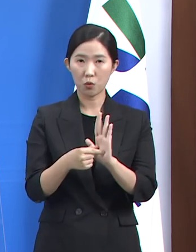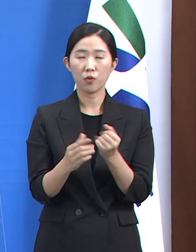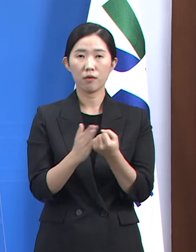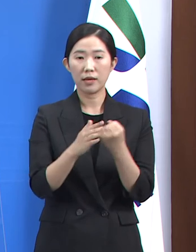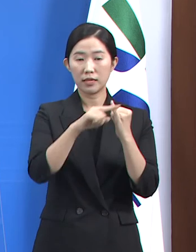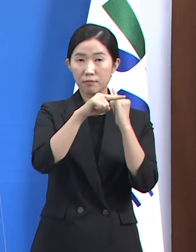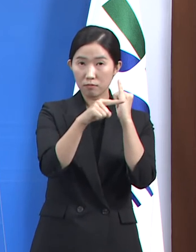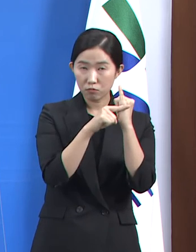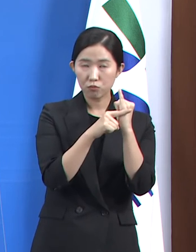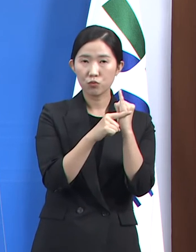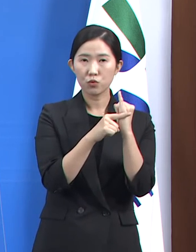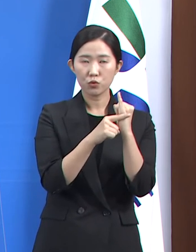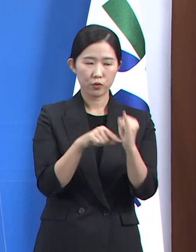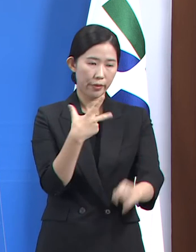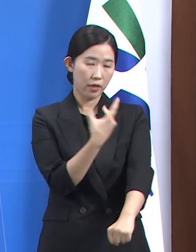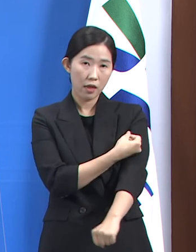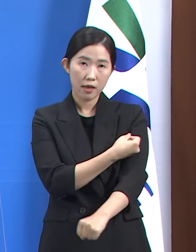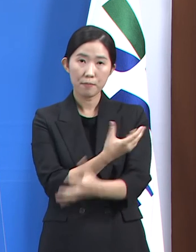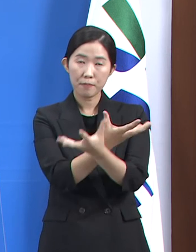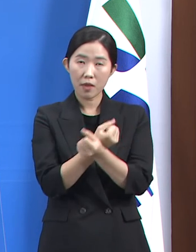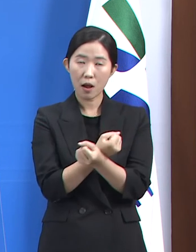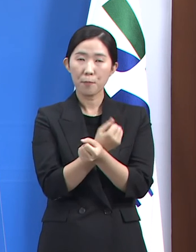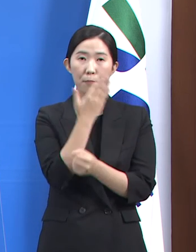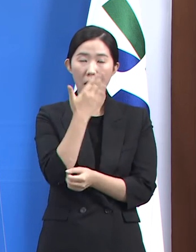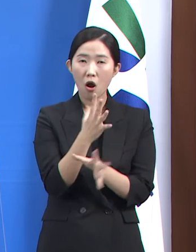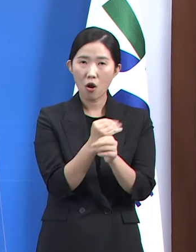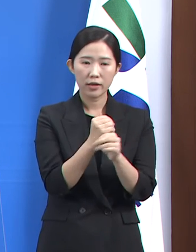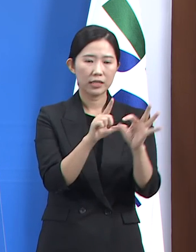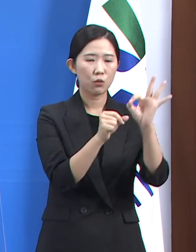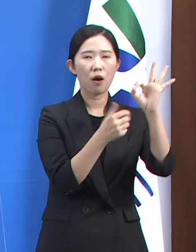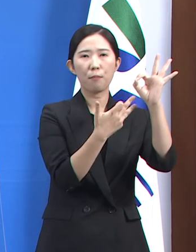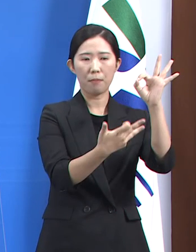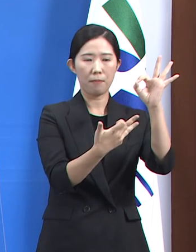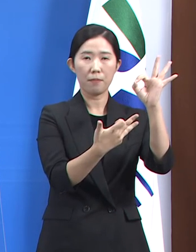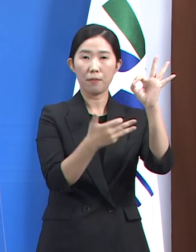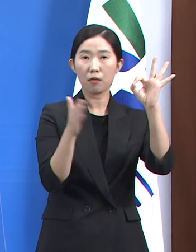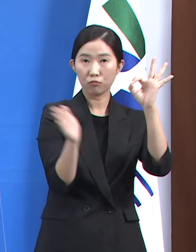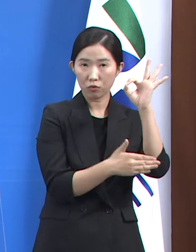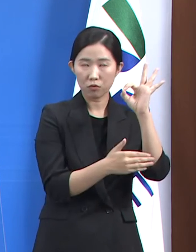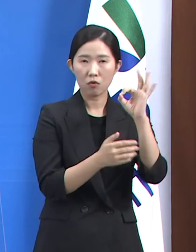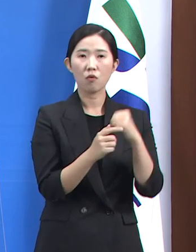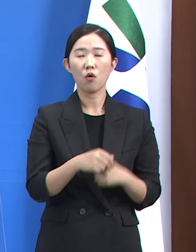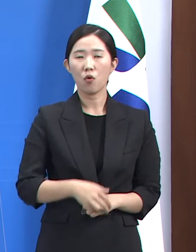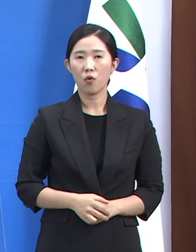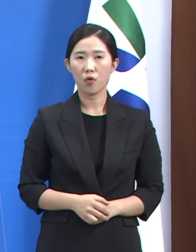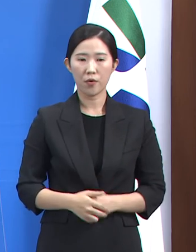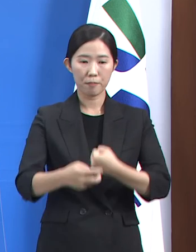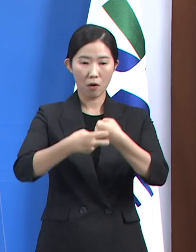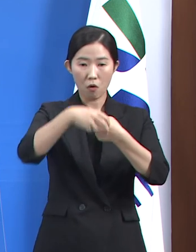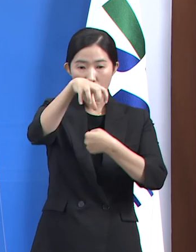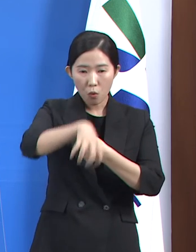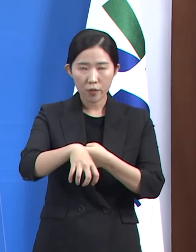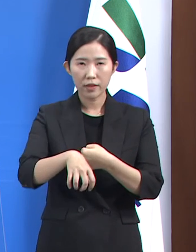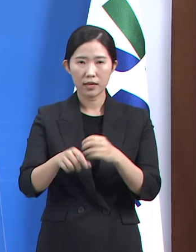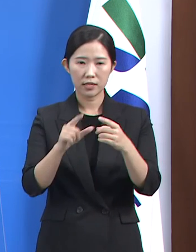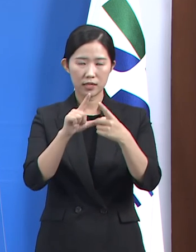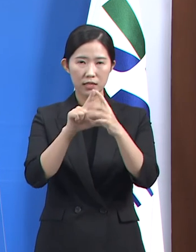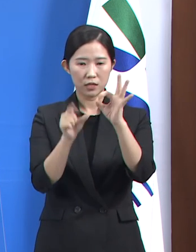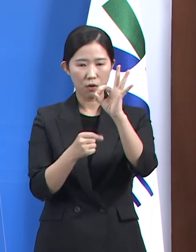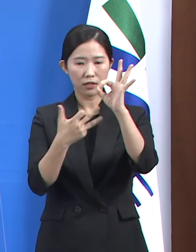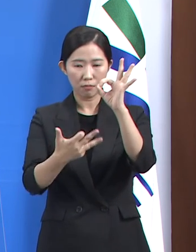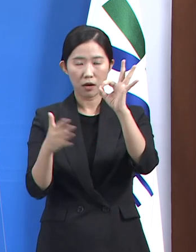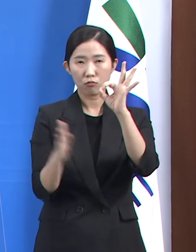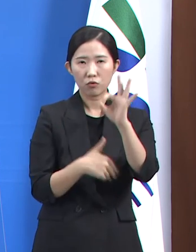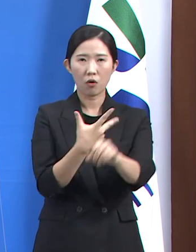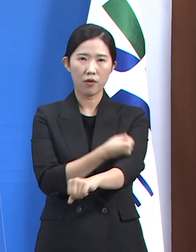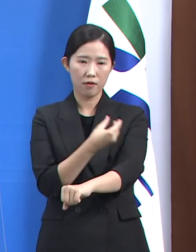임신부 백신 사전 예약은 10월 8일부터 진행되며 접종원 위탁 의료기관에서 10월 18일부터 실시됩니다.